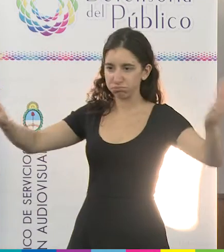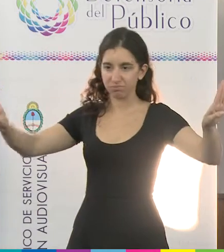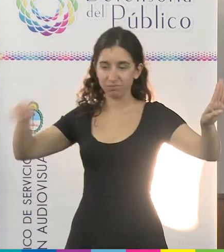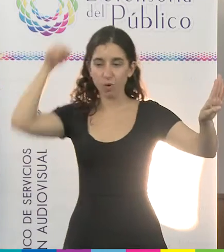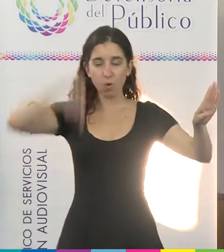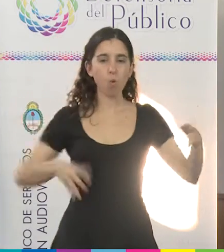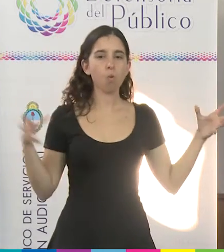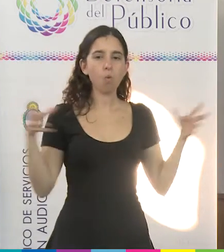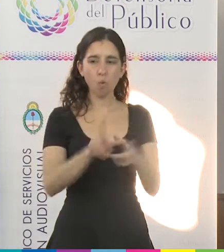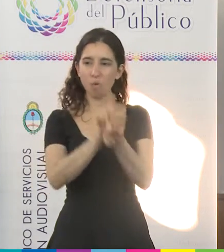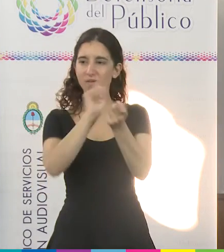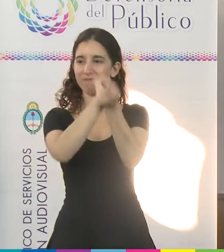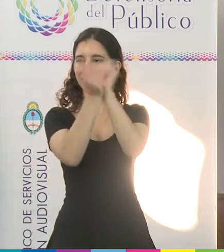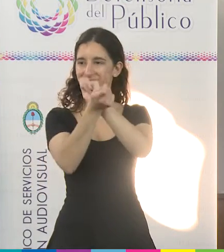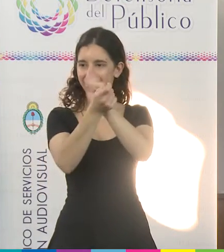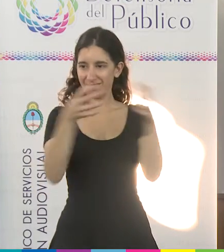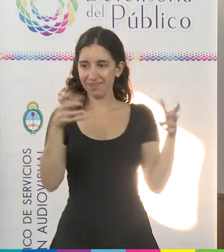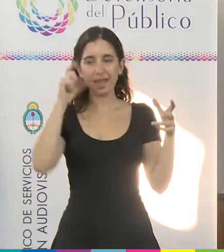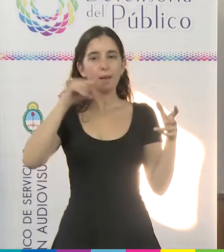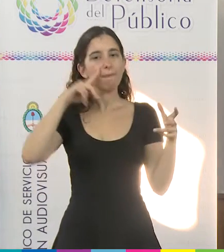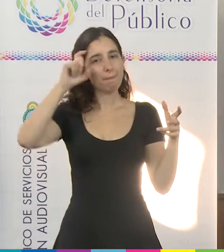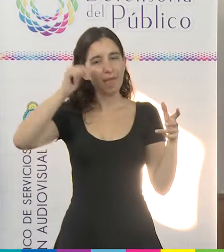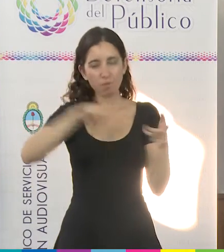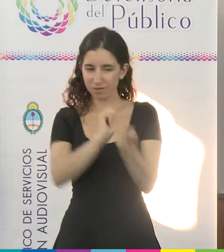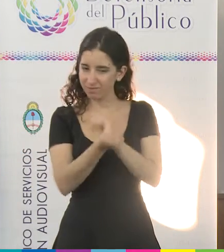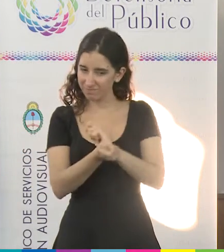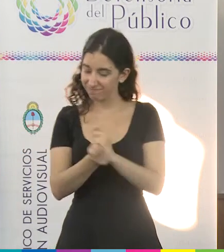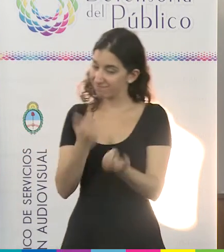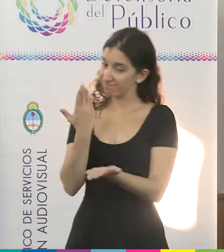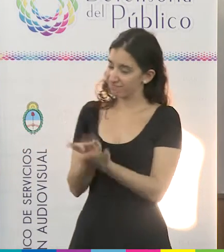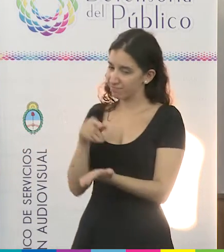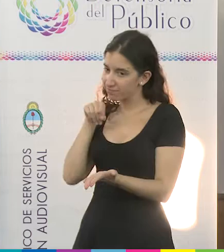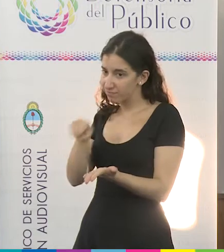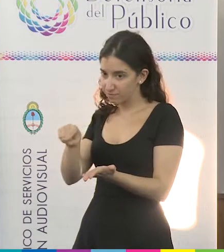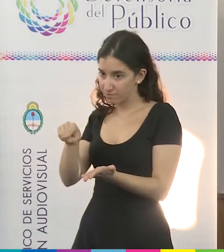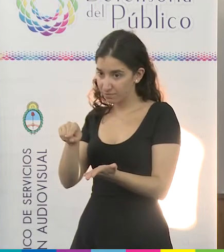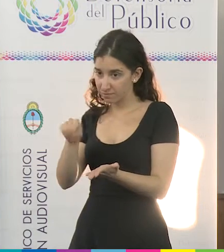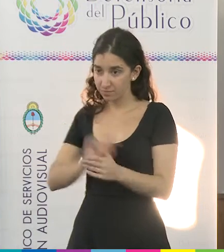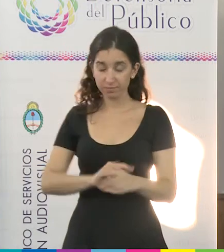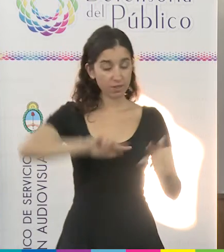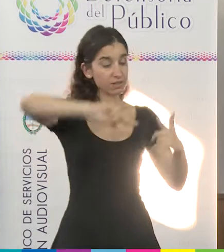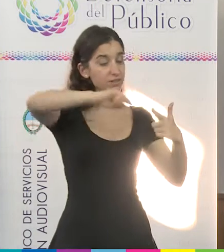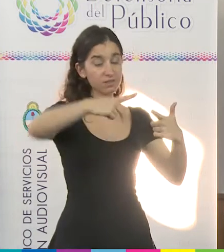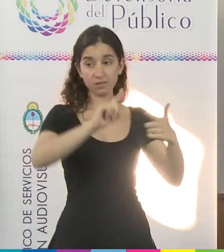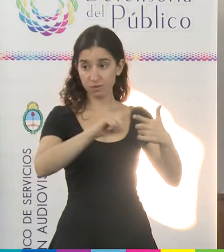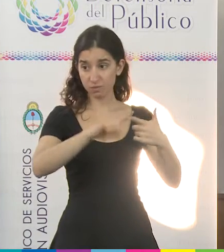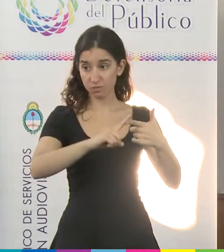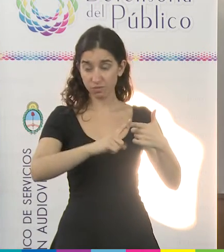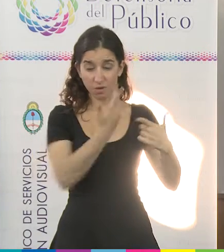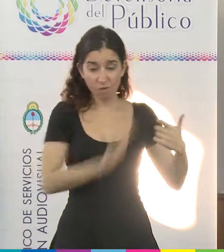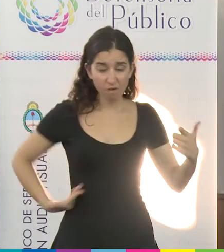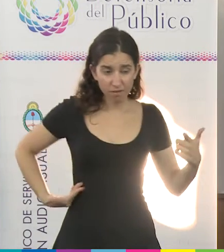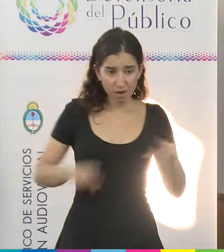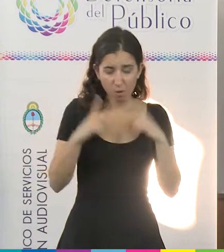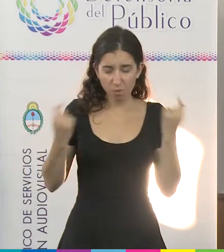cambiemos. En el punto dos, a través de la falta de los recursos y o de las políticas de Estado